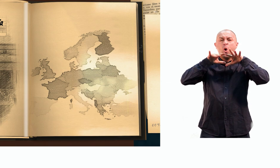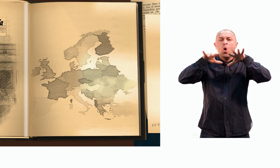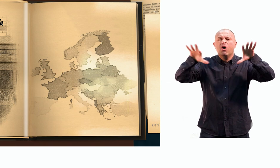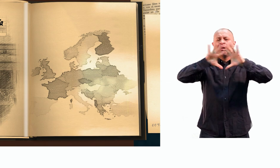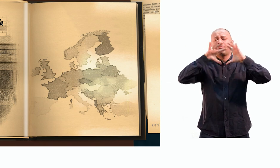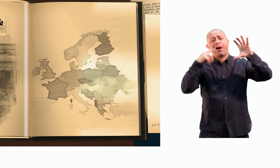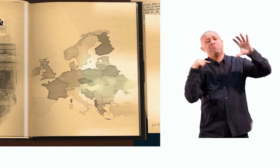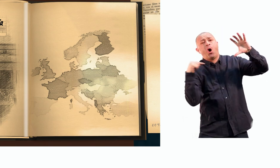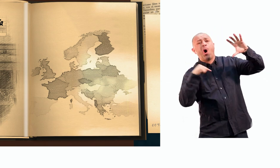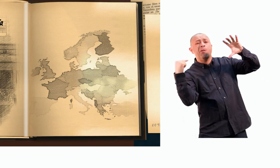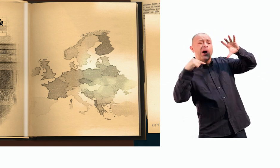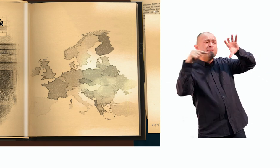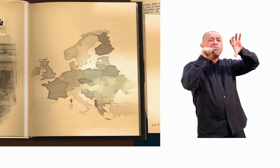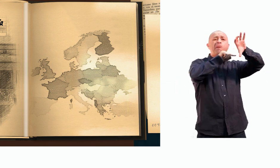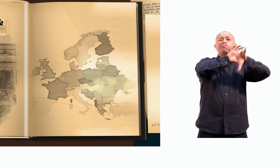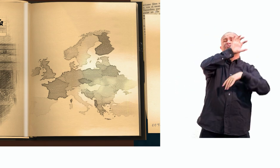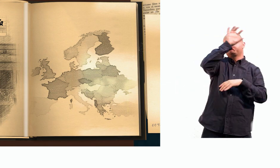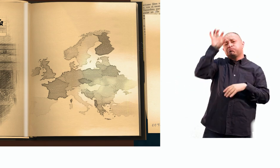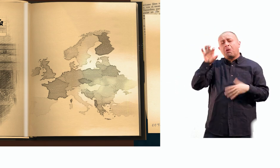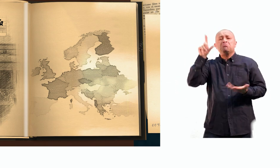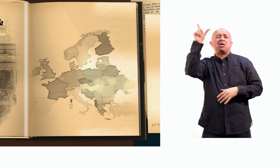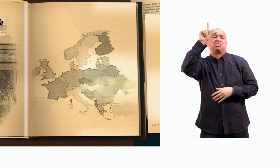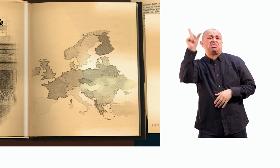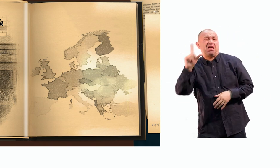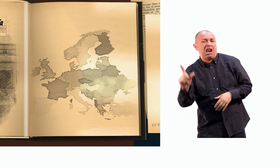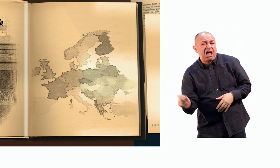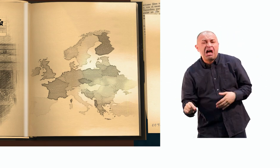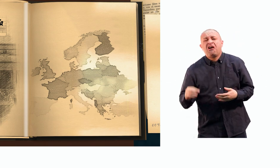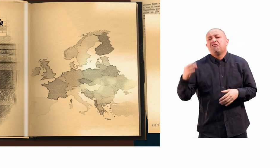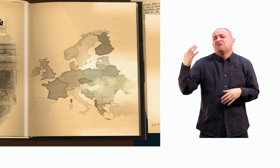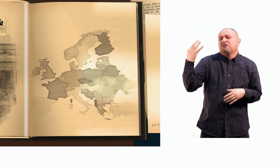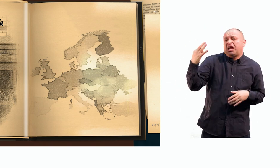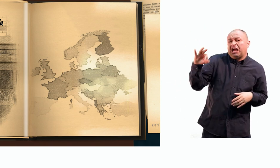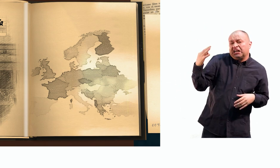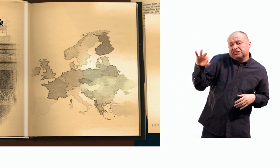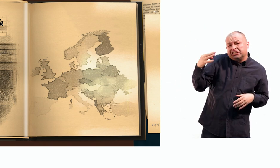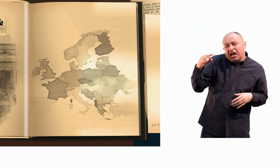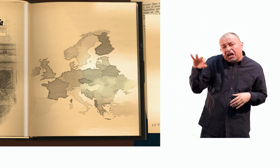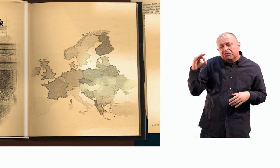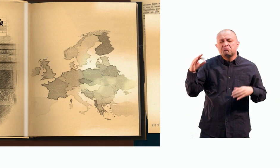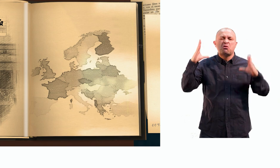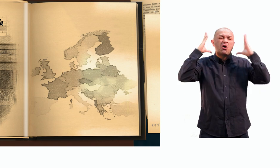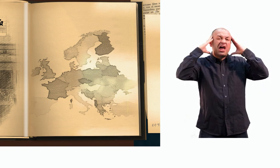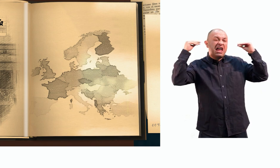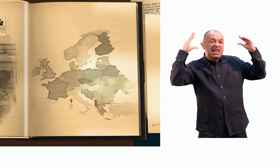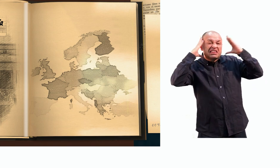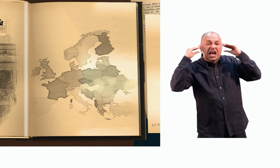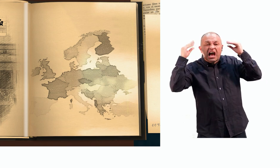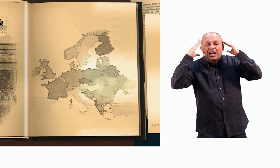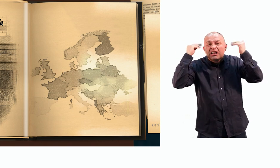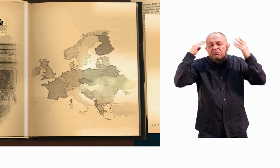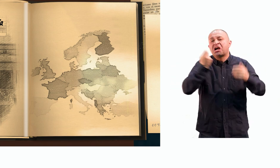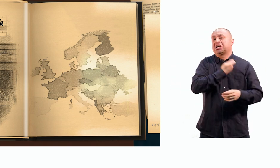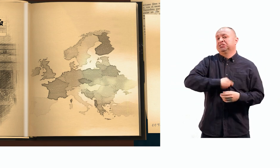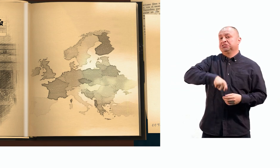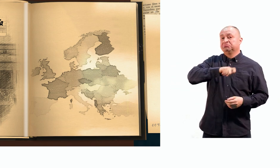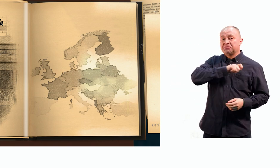extendió por otros países de Europa, como Austria, Italia, Suiza, Holanda y también España,